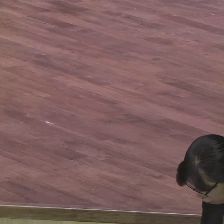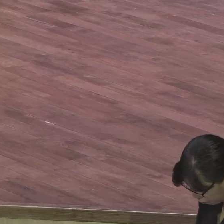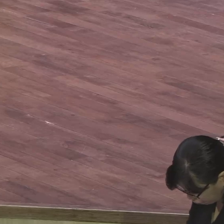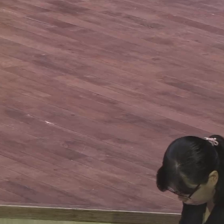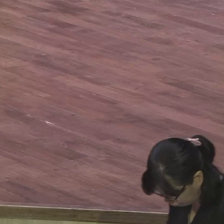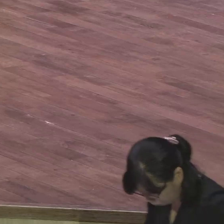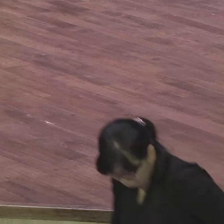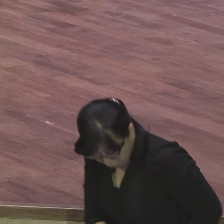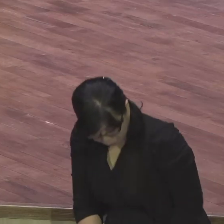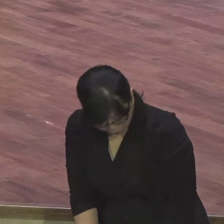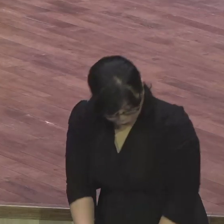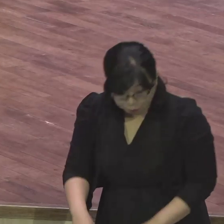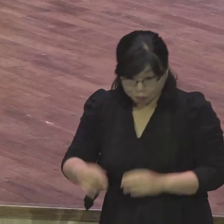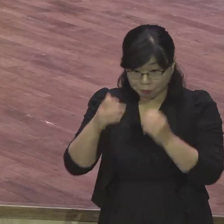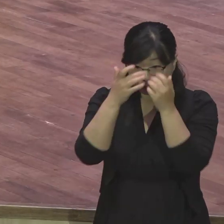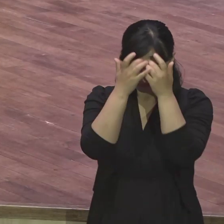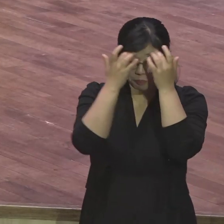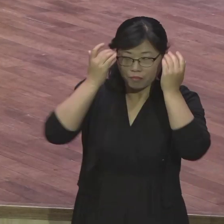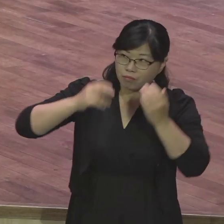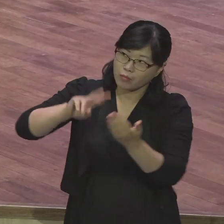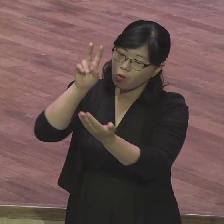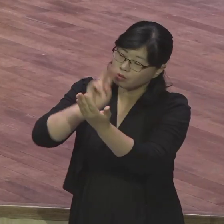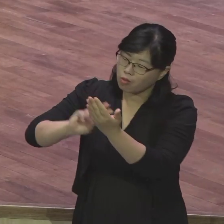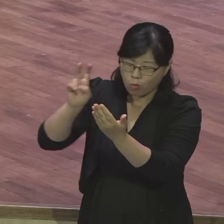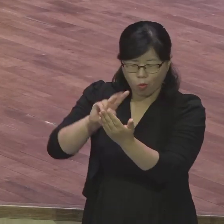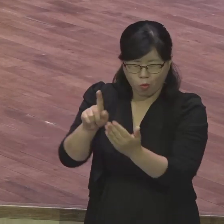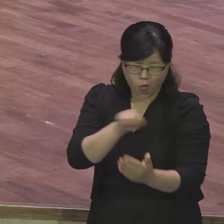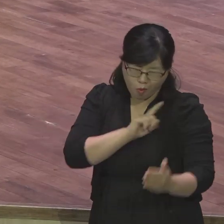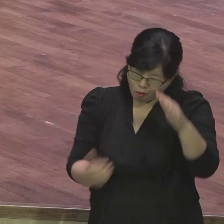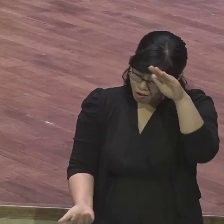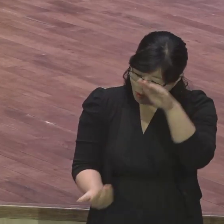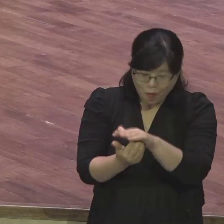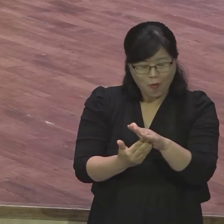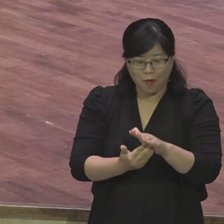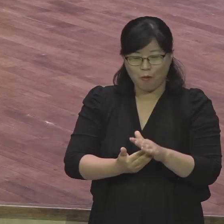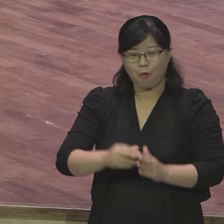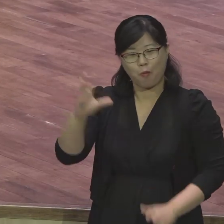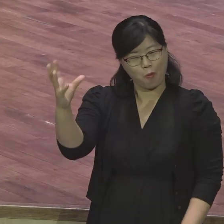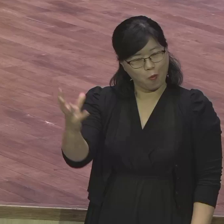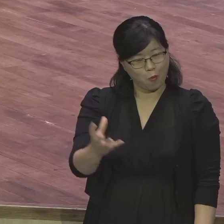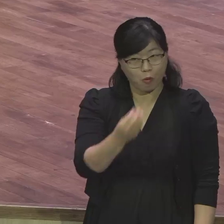저는 찬양주교 최고의 찬양입니다. 정신이 번쩍 납니다.